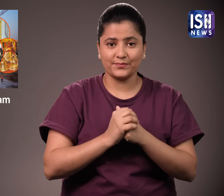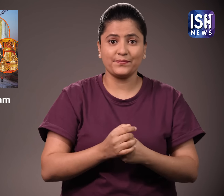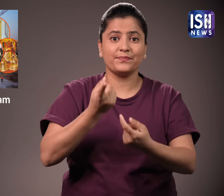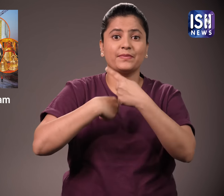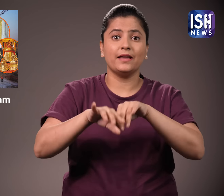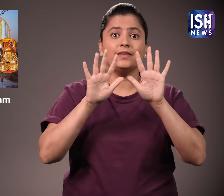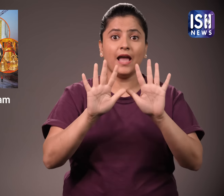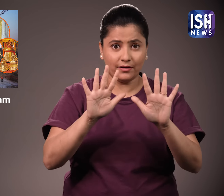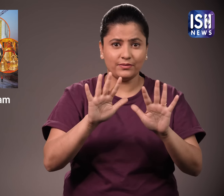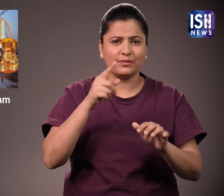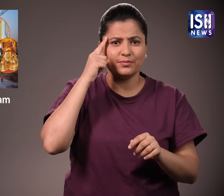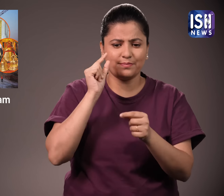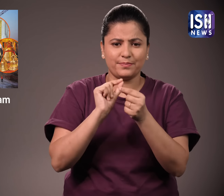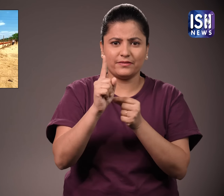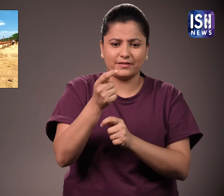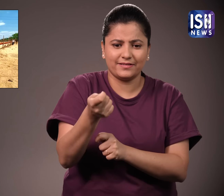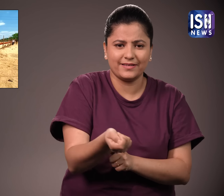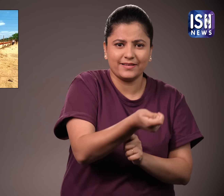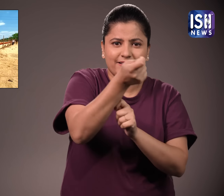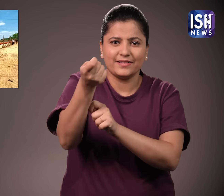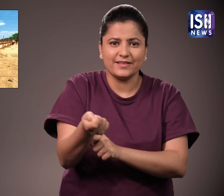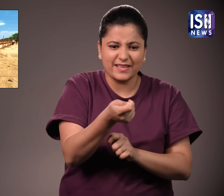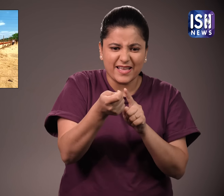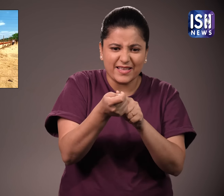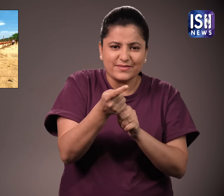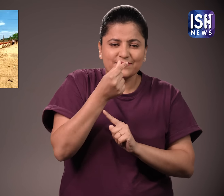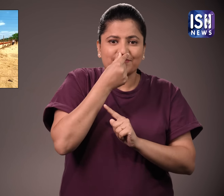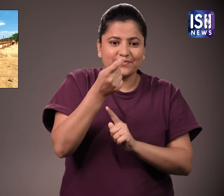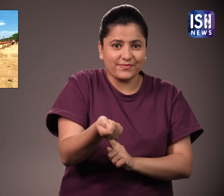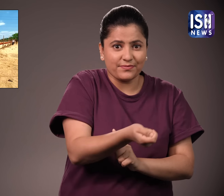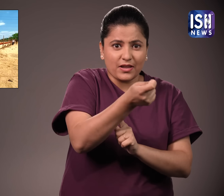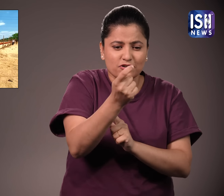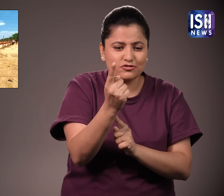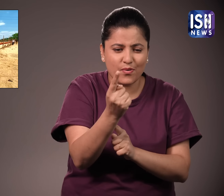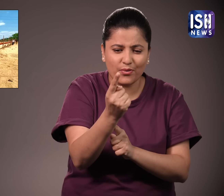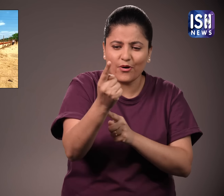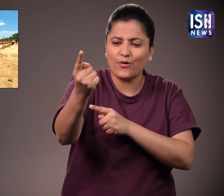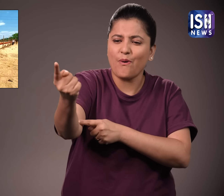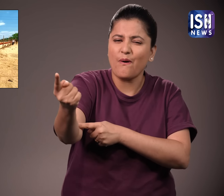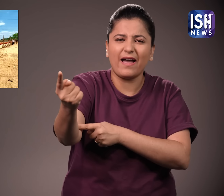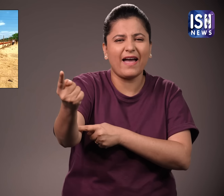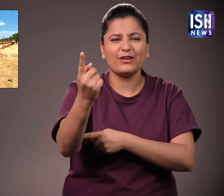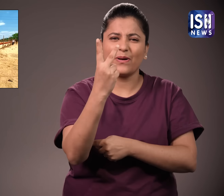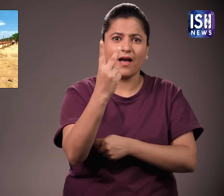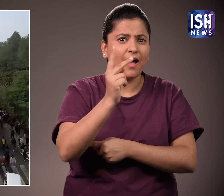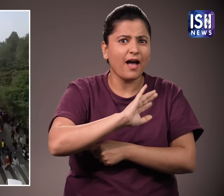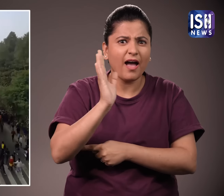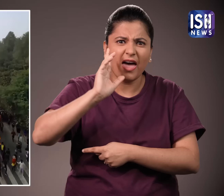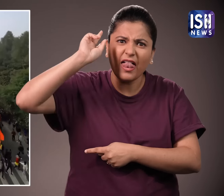हर कोई जानता है कि अगरबती आम तोर पर छोटी या लंबी होती है, लेकिन ये औसाधरन है ये 108